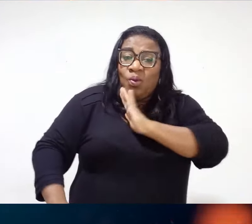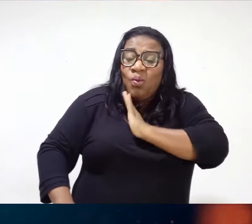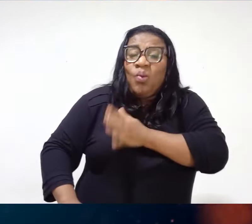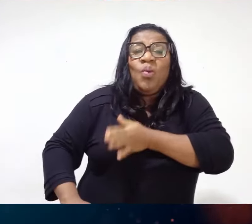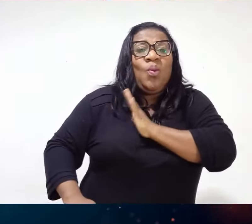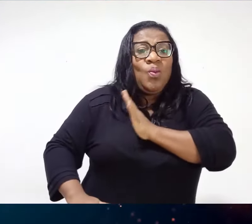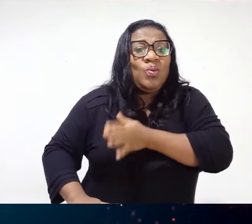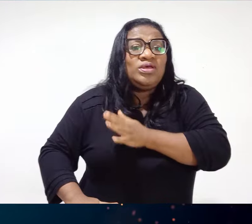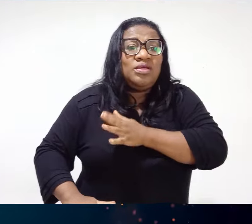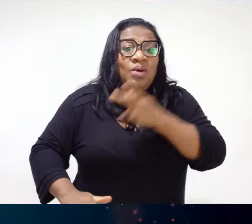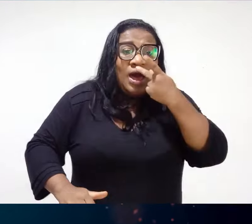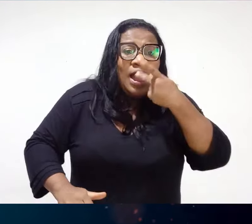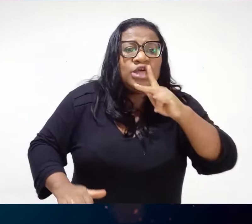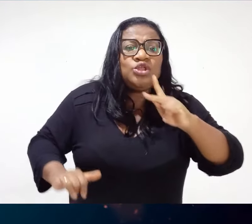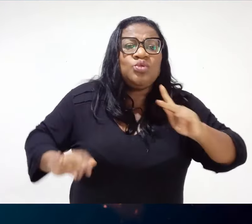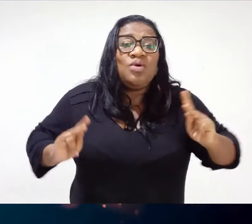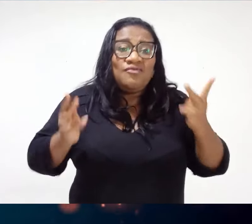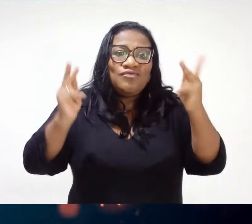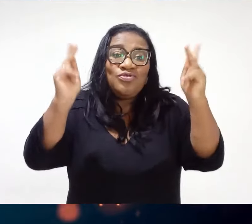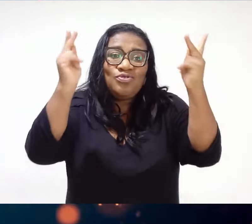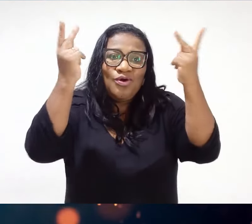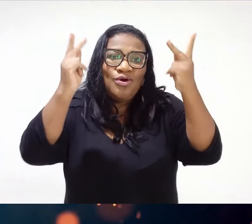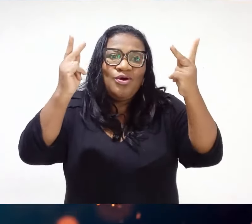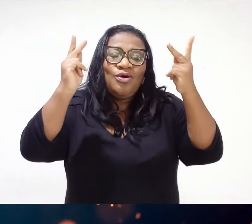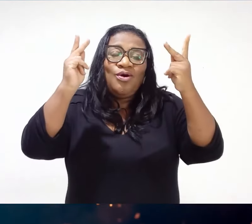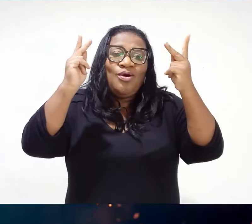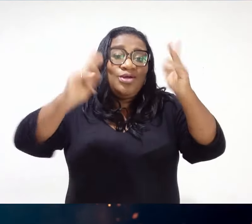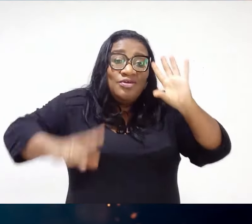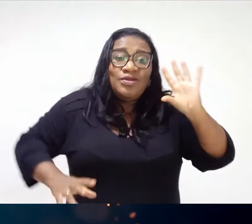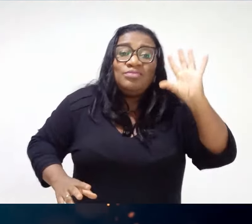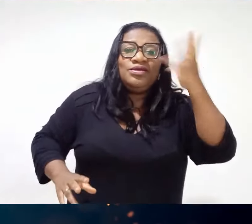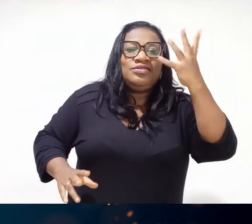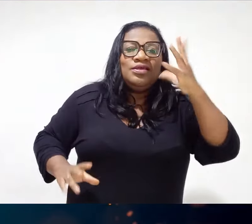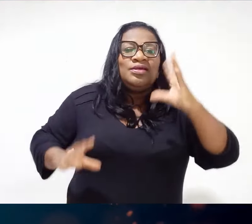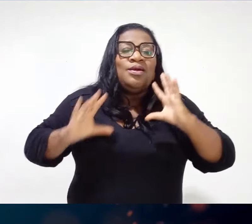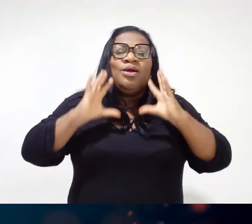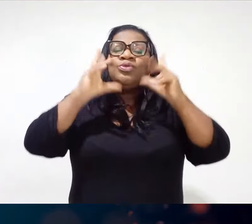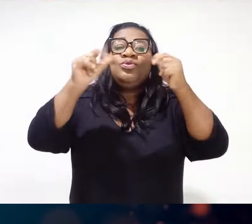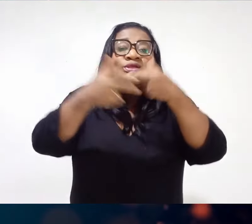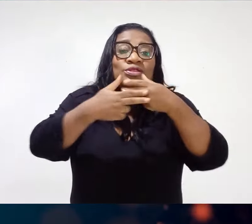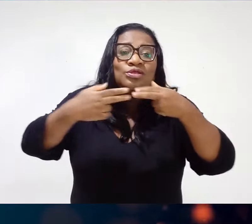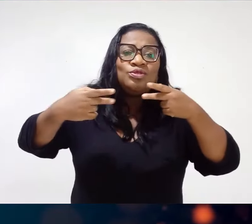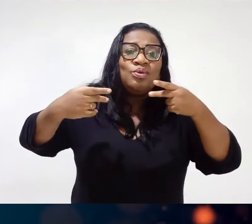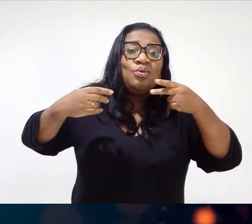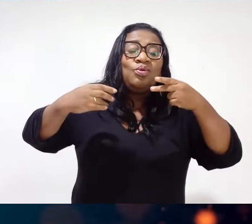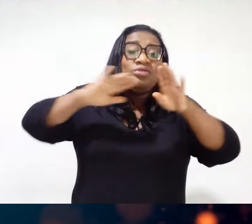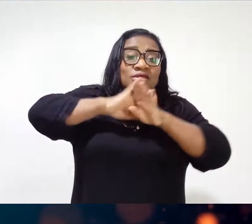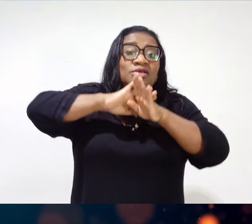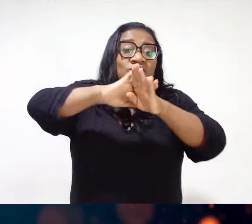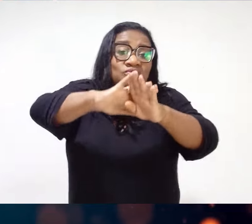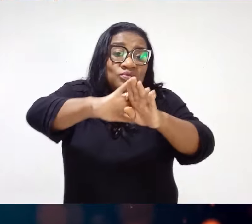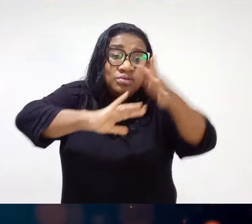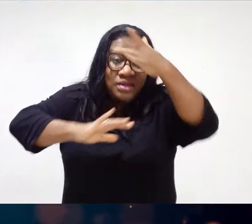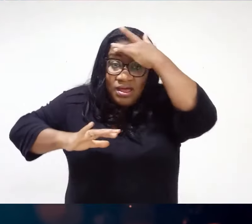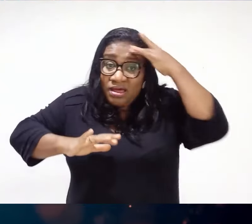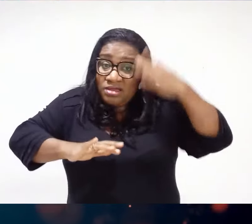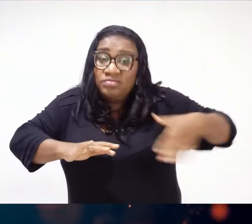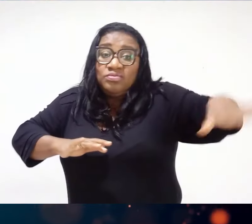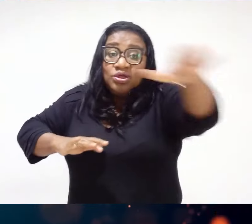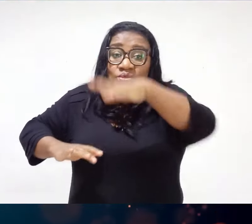aqui A tua vitória vai chegar Porque todas as coisas Cooperam para o bem Daqueles que amam a Deus Continue amando o Senhor Só isso Falei,